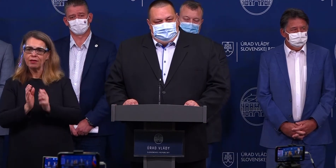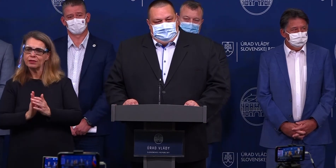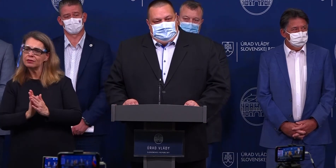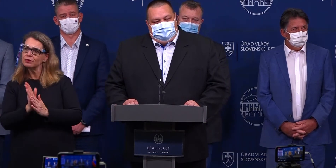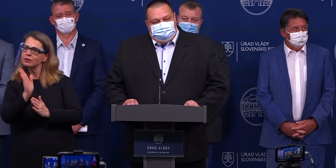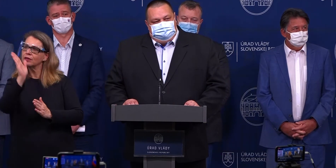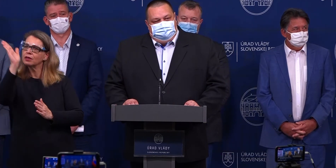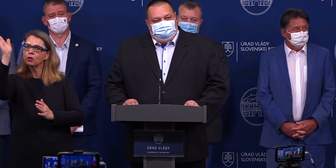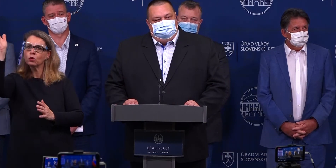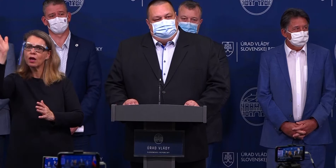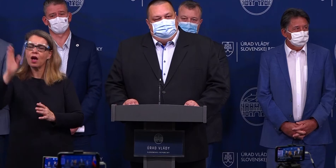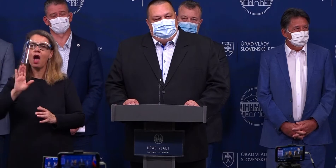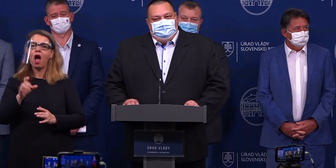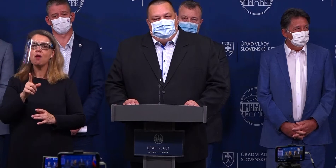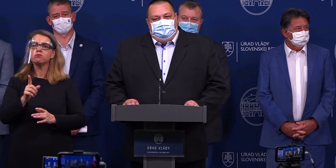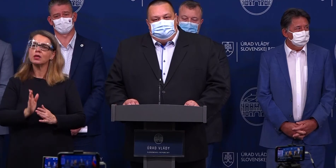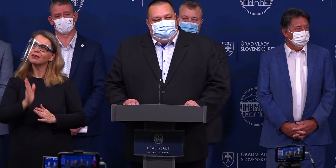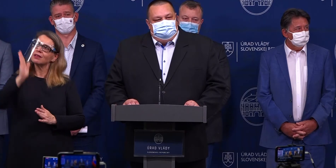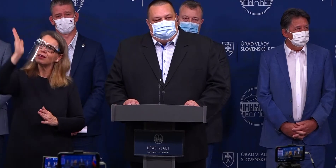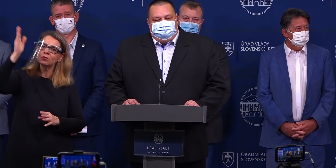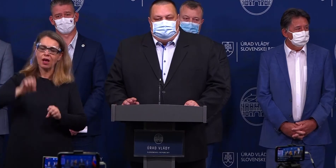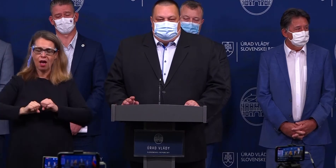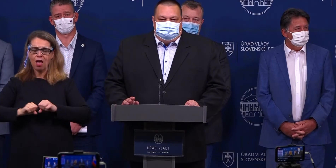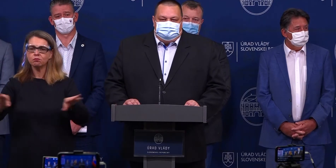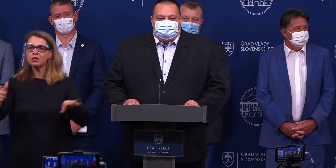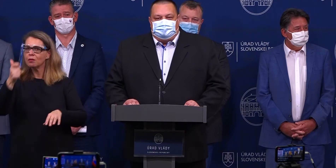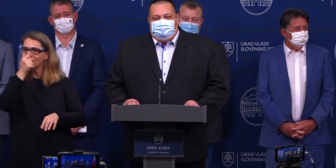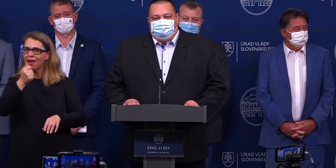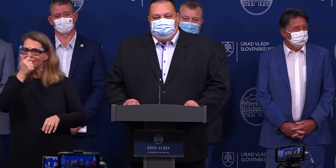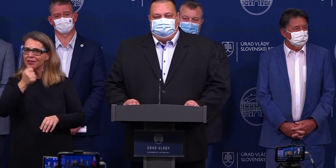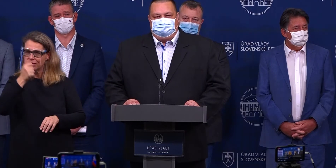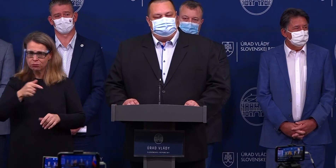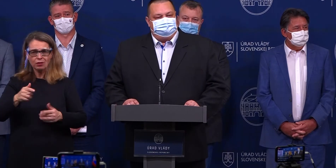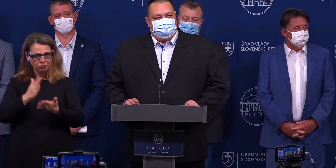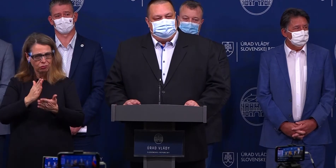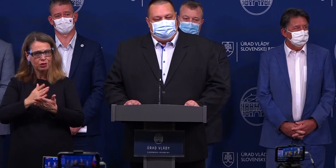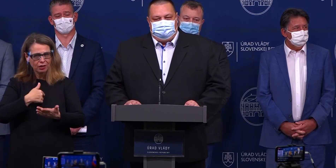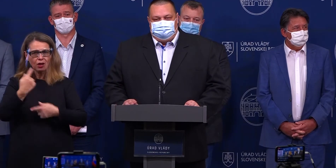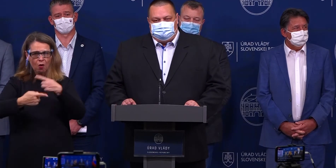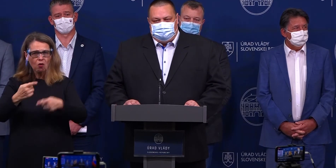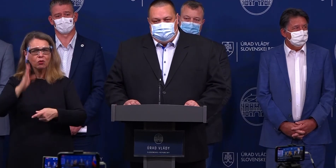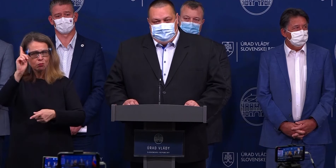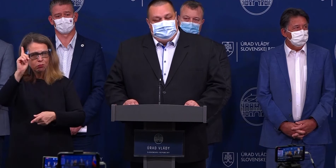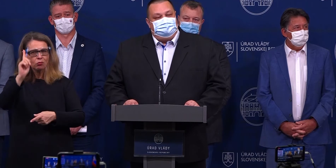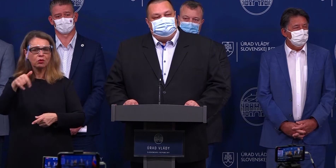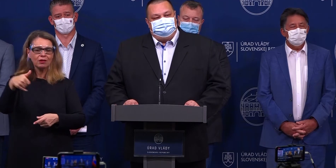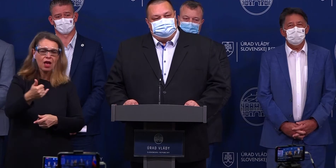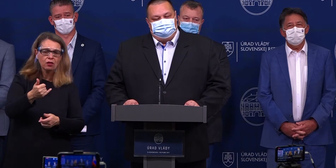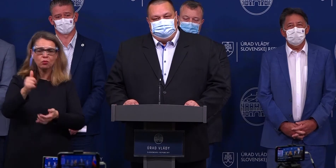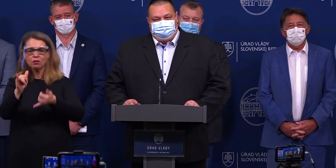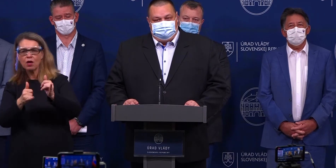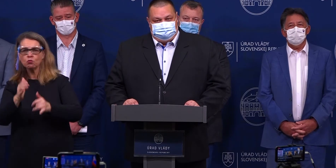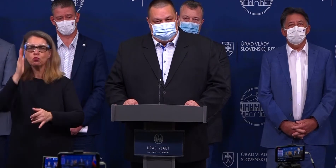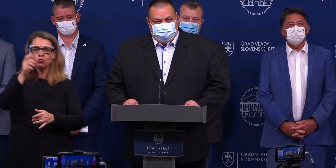tak, aby sme tú epidémiu chrypky, ktorú vždy čakáme na rozmedzi januára a februára, nejakým